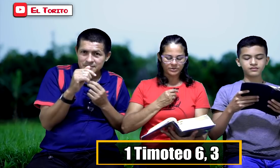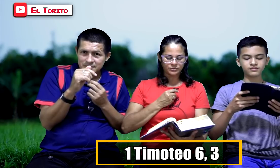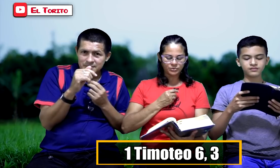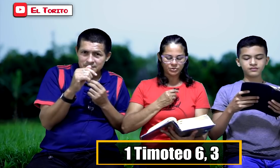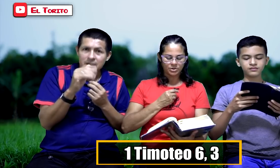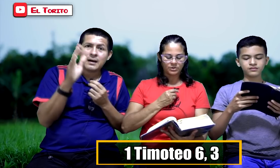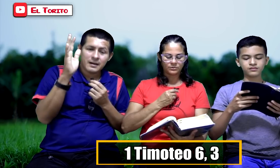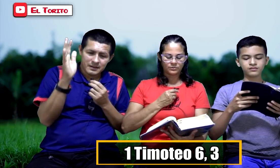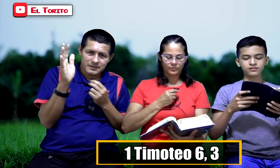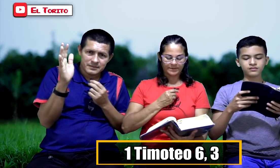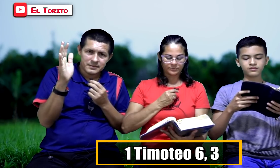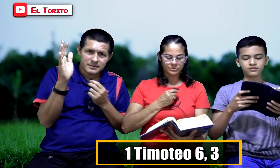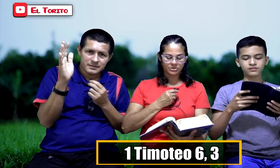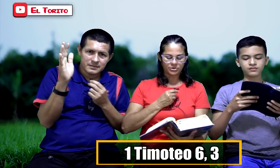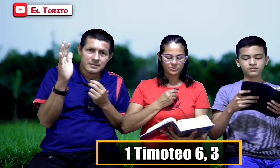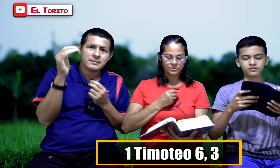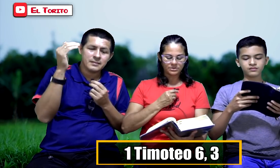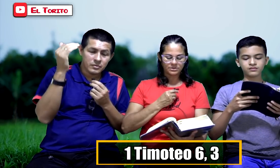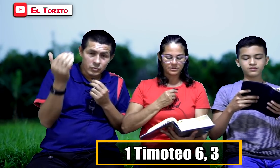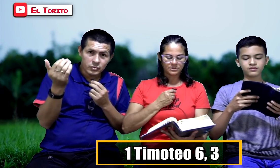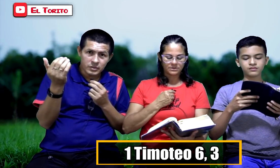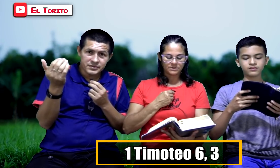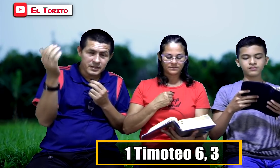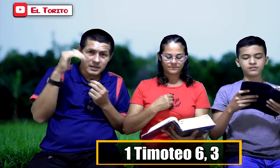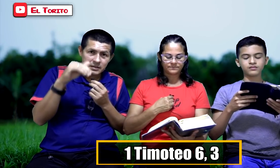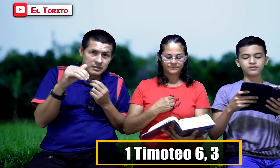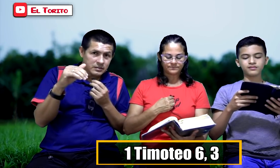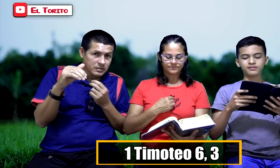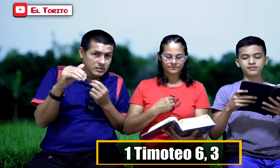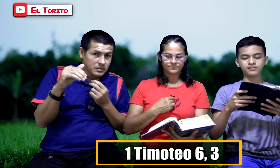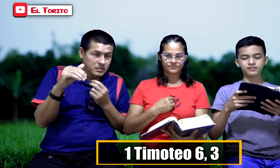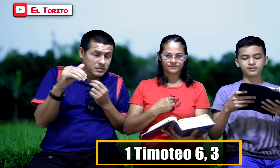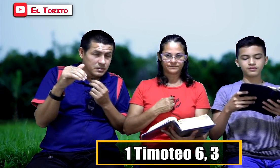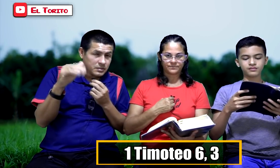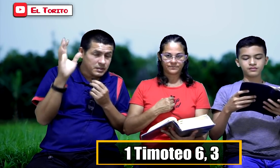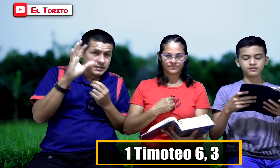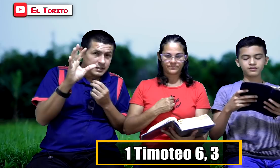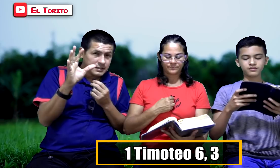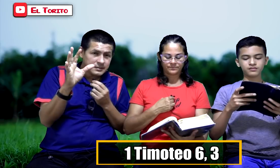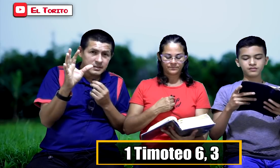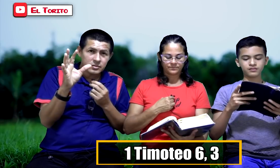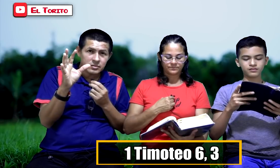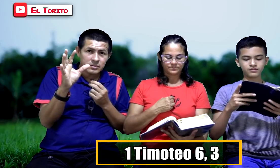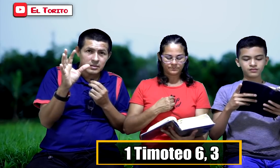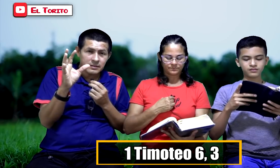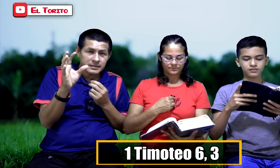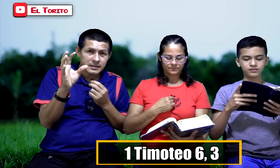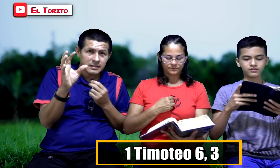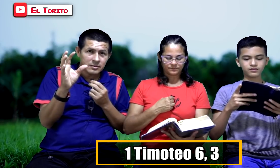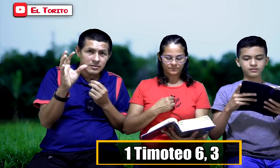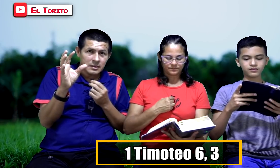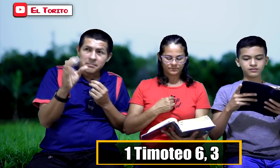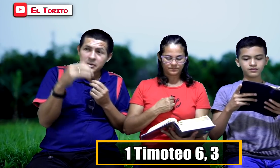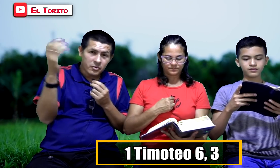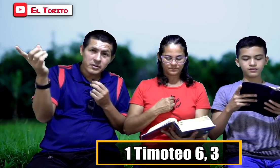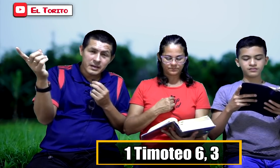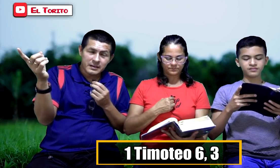Jesús, nuestro Señor. Si alguno enseña, dice que está enseñando el Evangelio, pero odia al